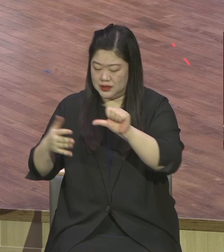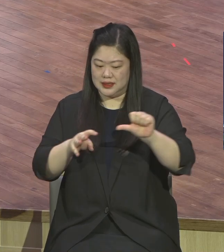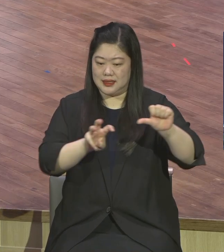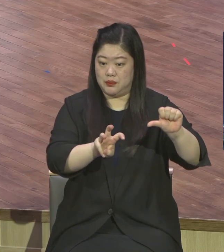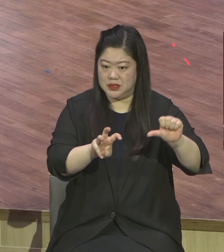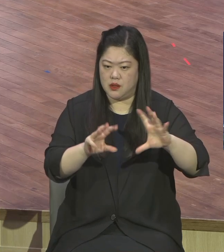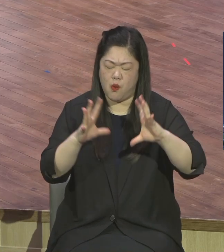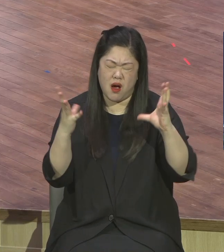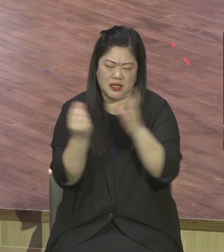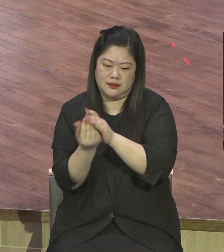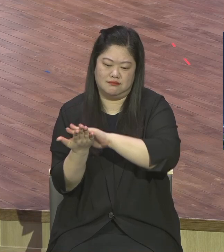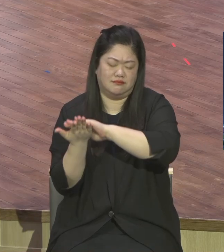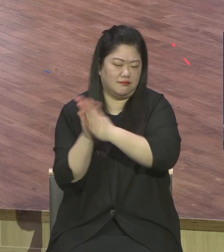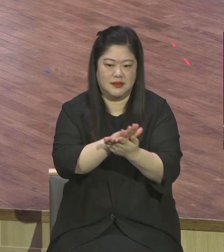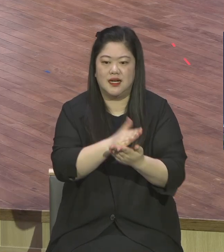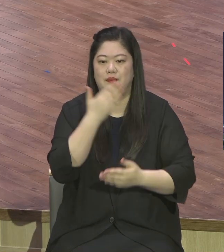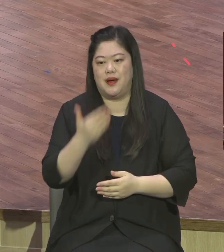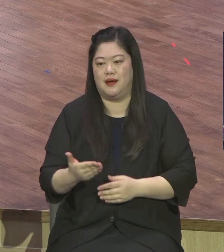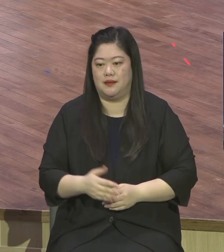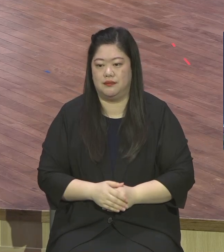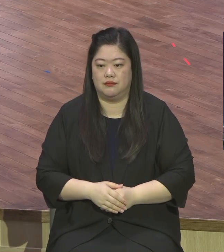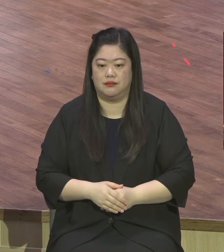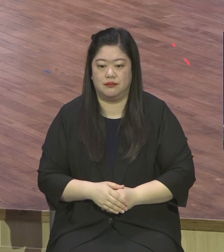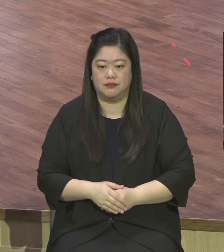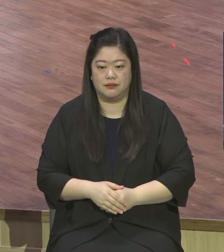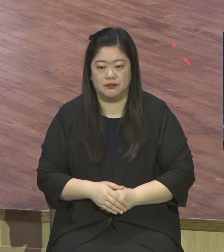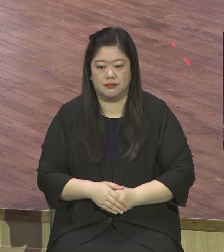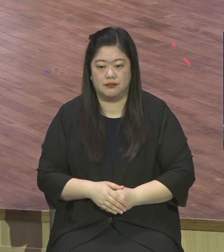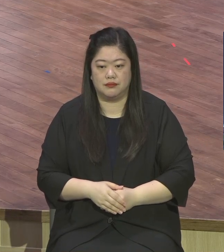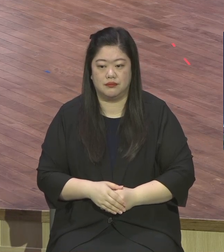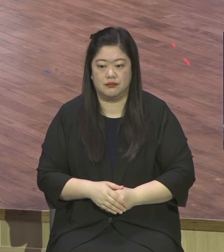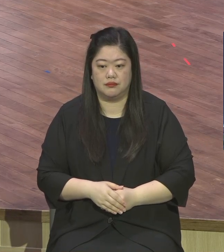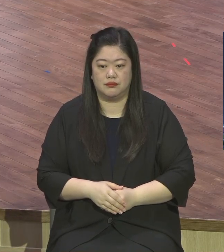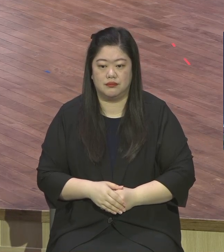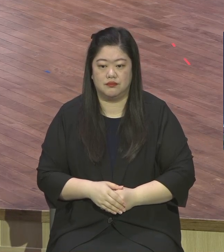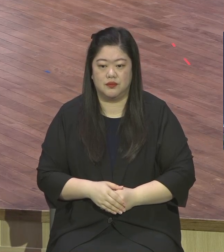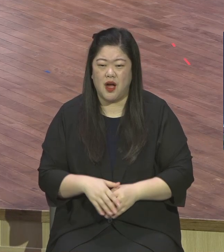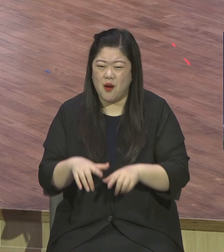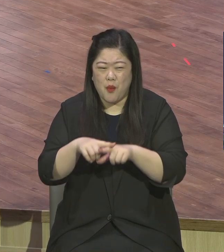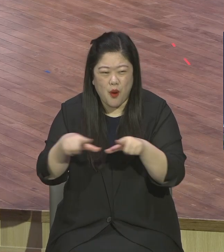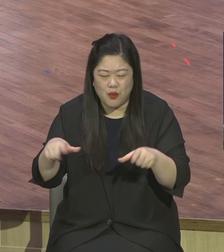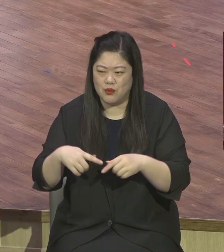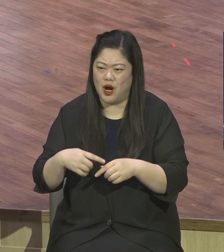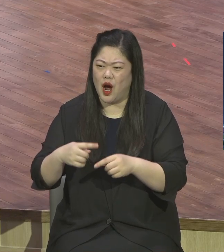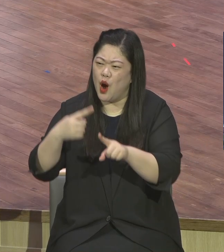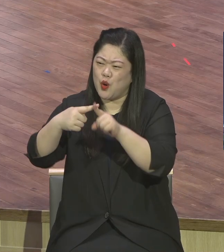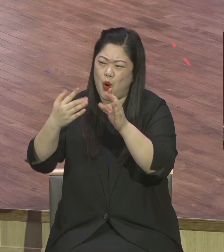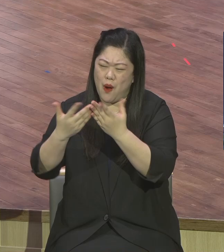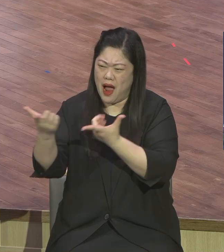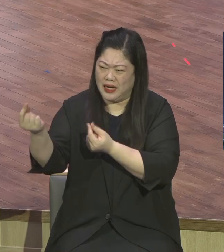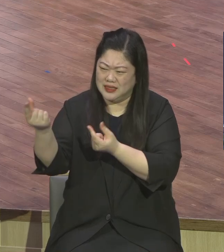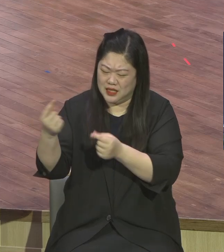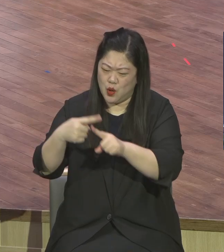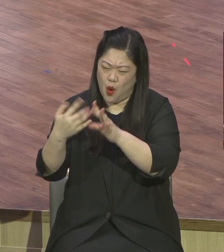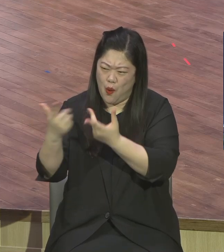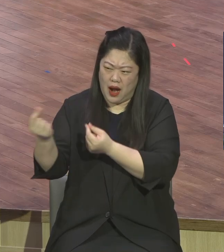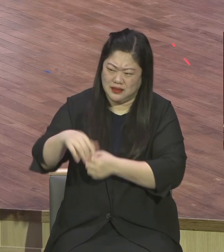뭐 이곳에 오기 전부터 예수 믿어라, 교회 같이 가자 이런 이야기 많이 들었을 거예요.